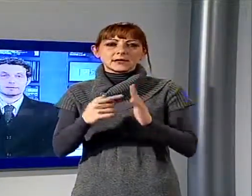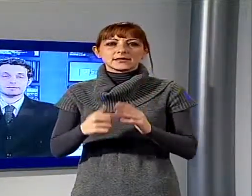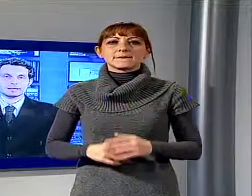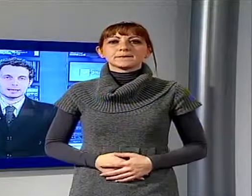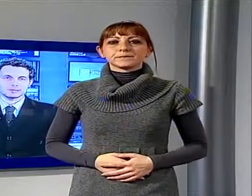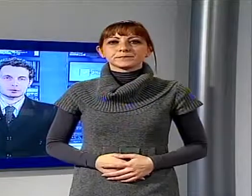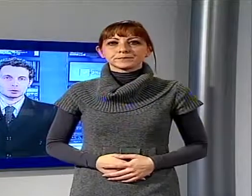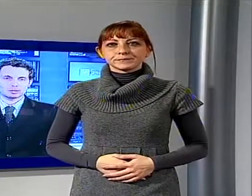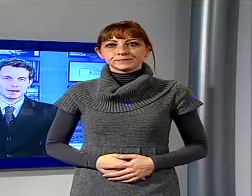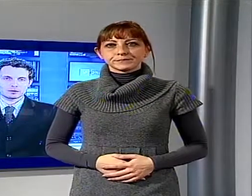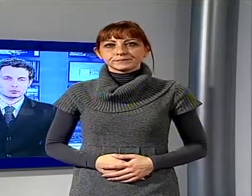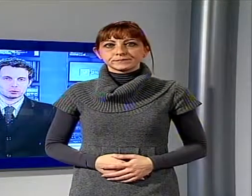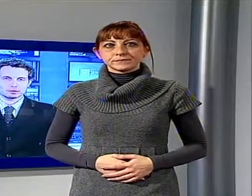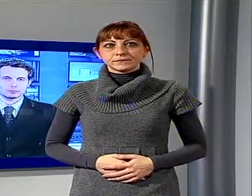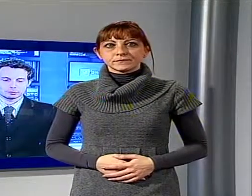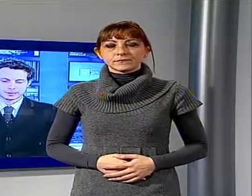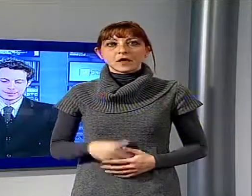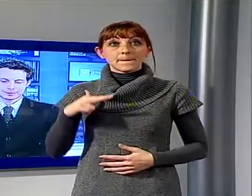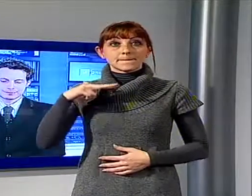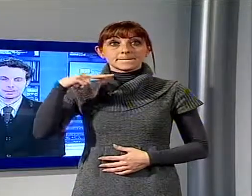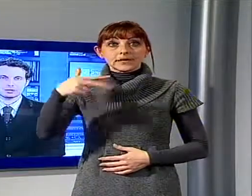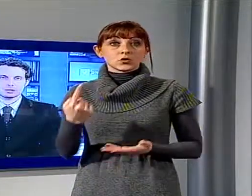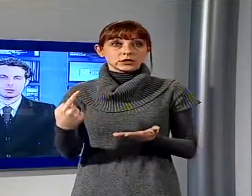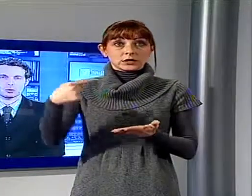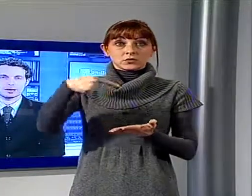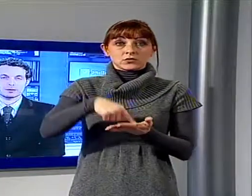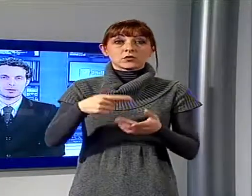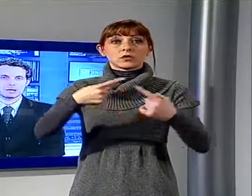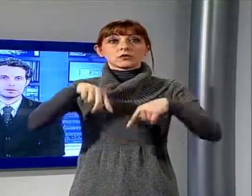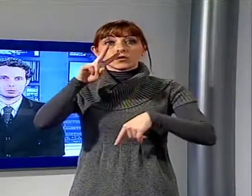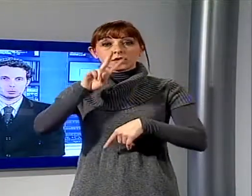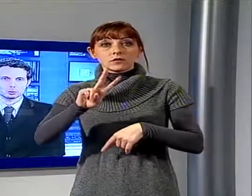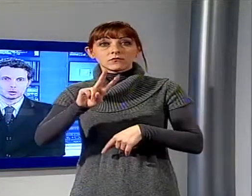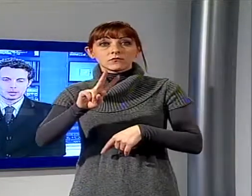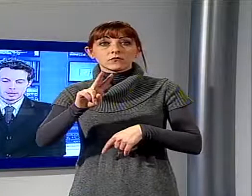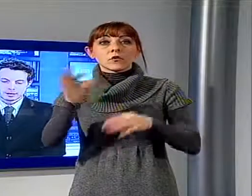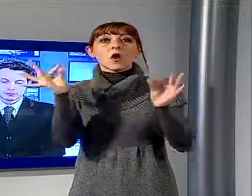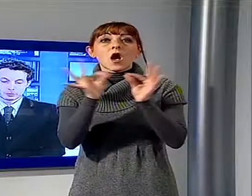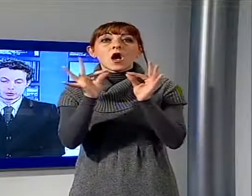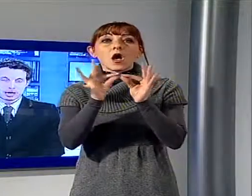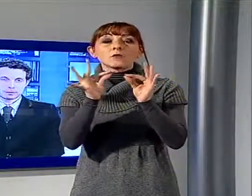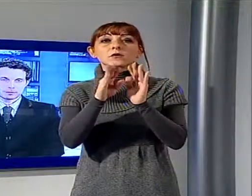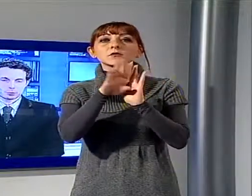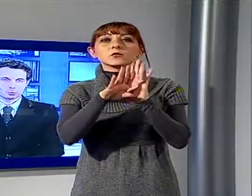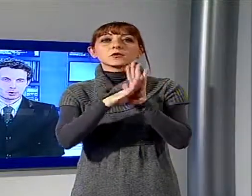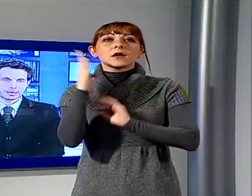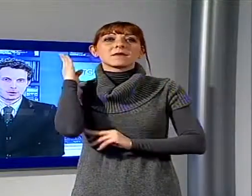Mercoledì sera torna su Noi TV diretta Sindaco alle ore 21. Vi annunciamo, vi annuncio che l